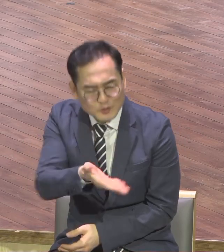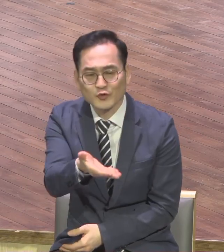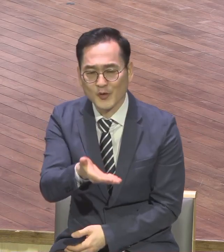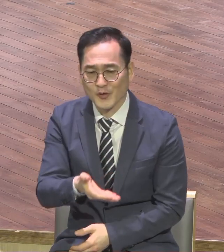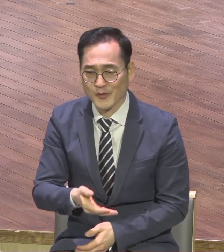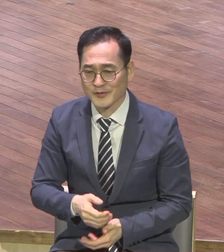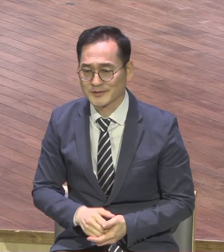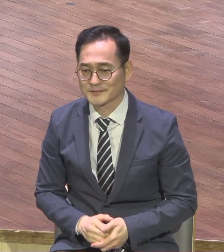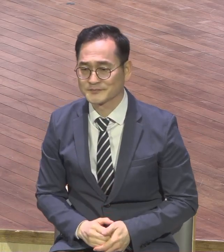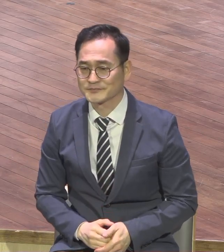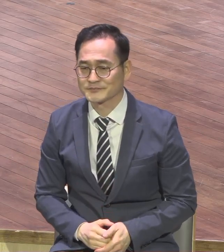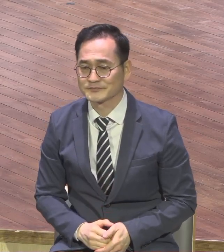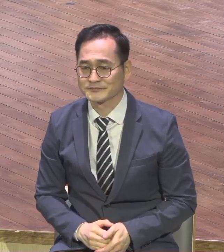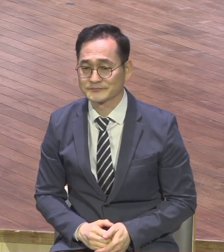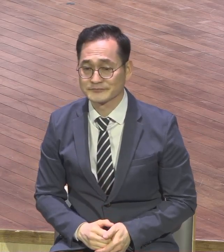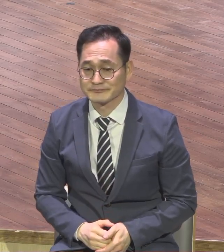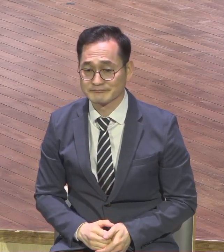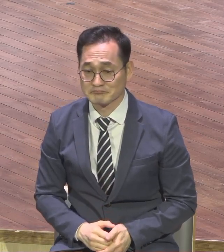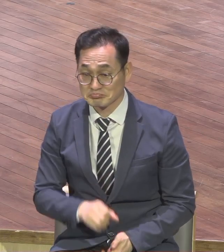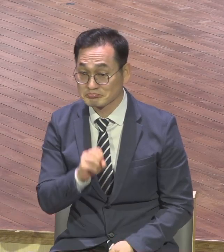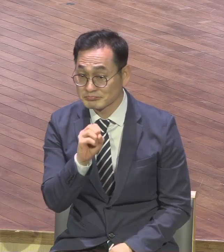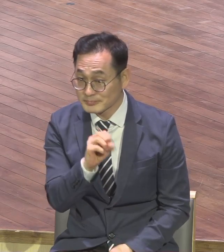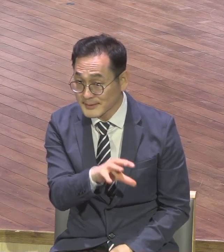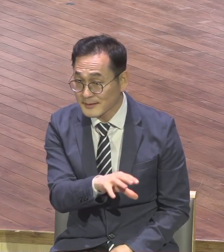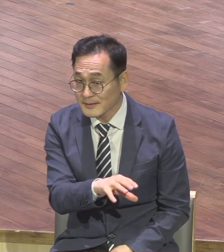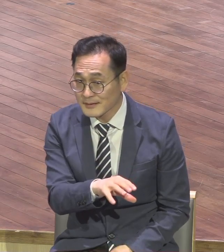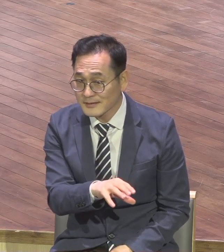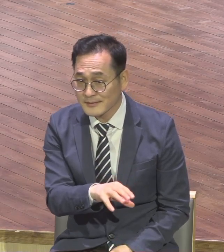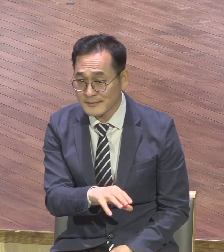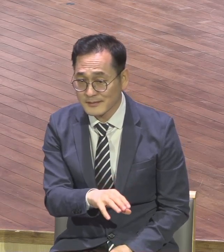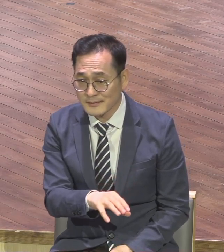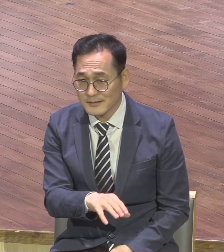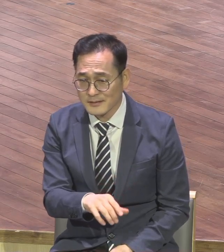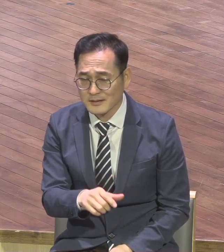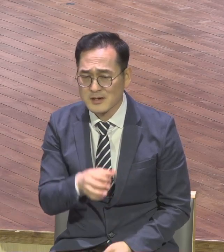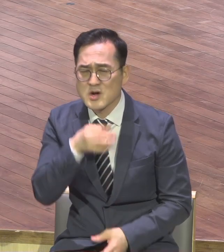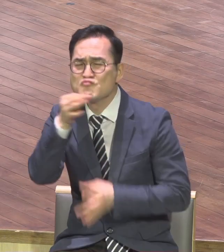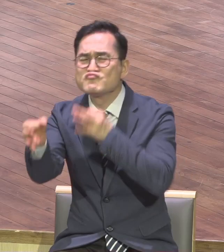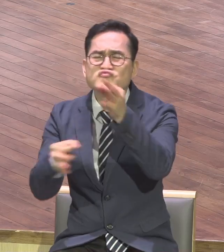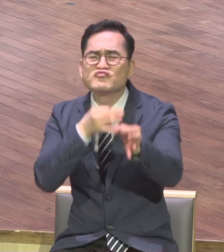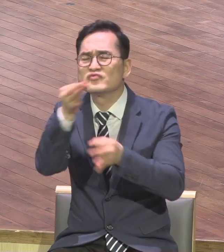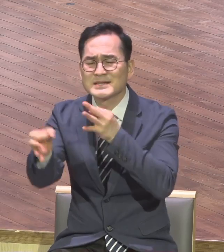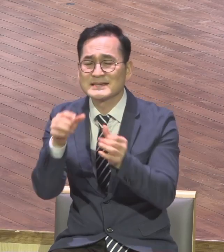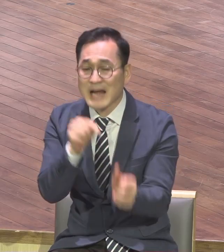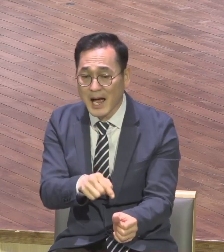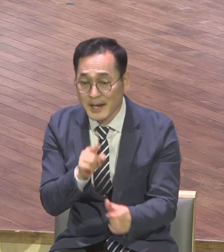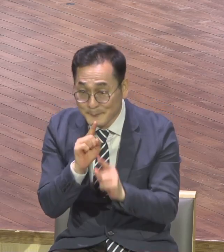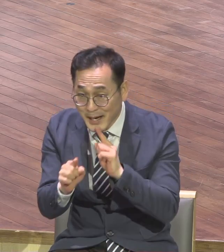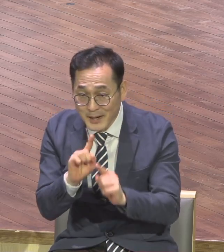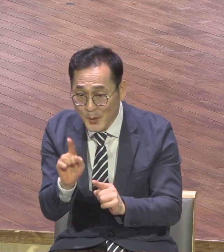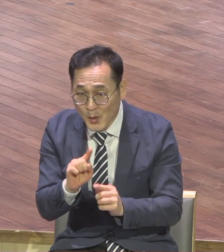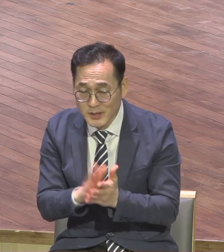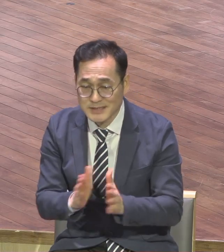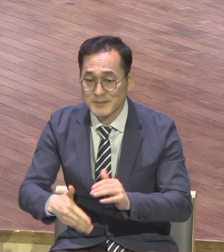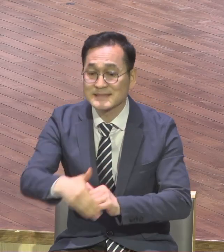그 말씀하고 있는 거요 부르지라 이 말은요 지금 상황을 제대로 인식하고